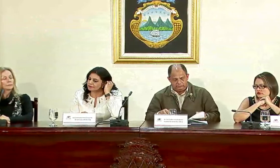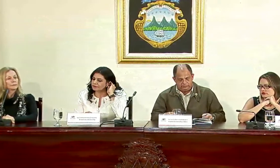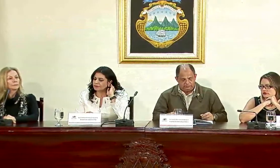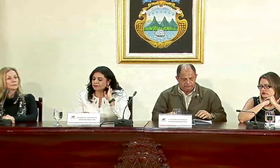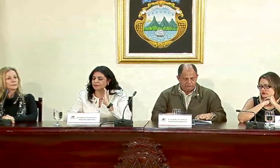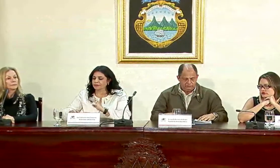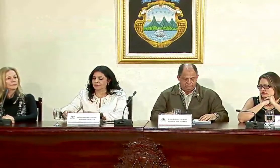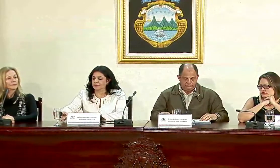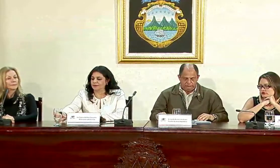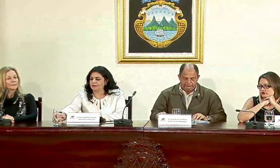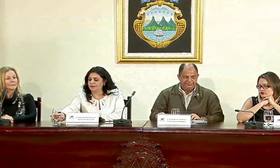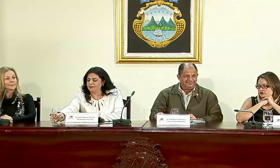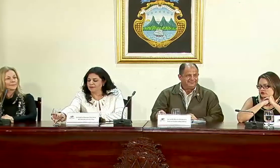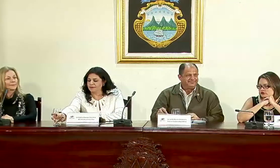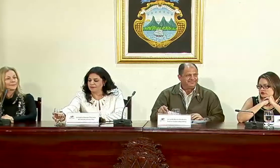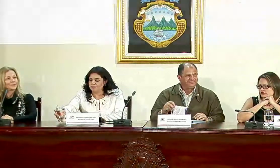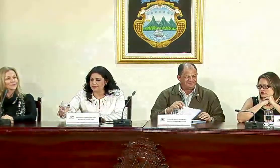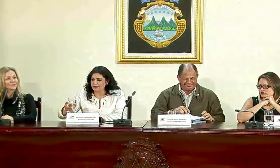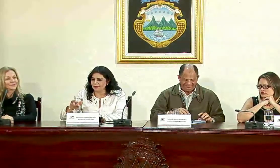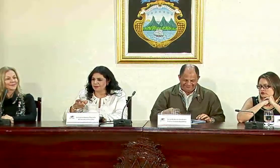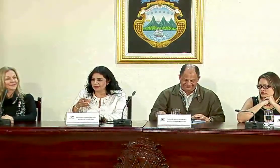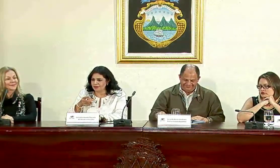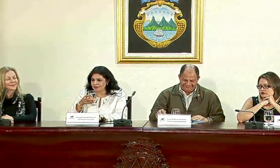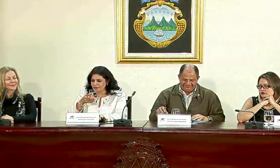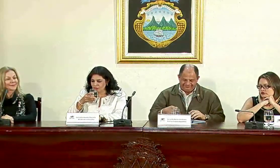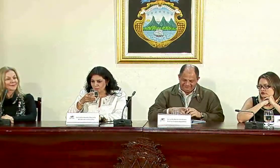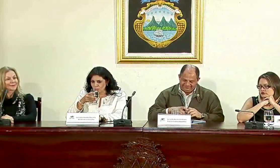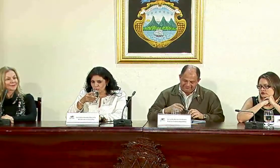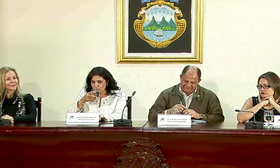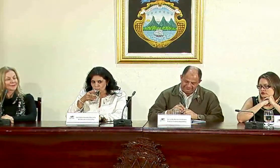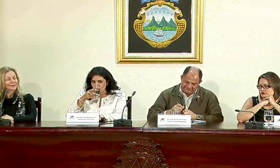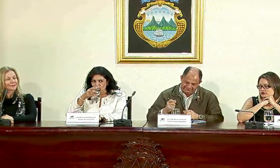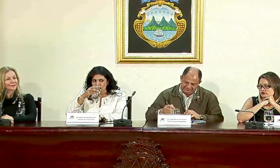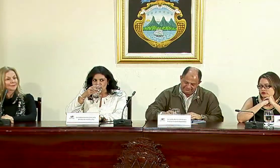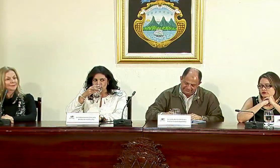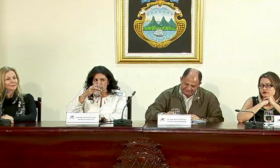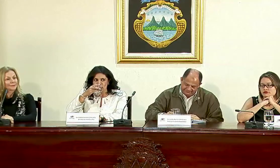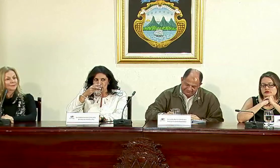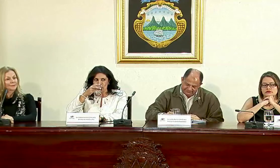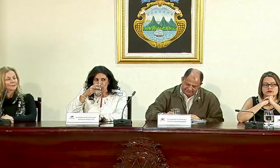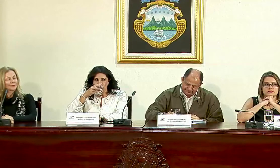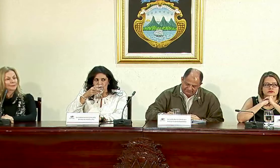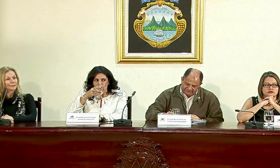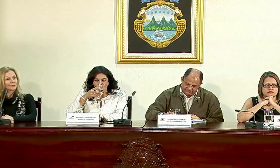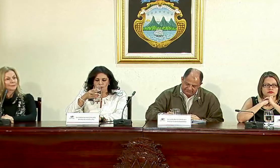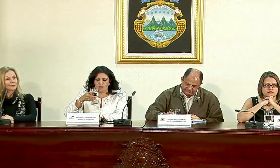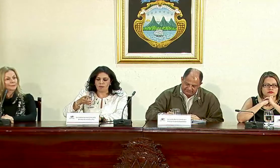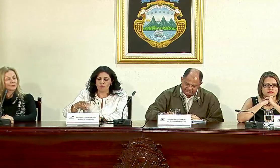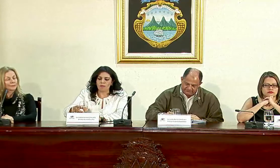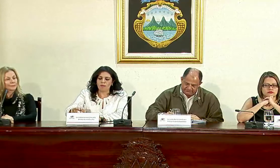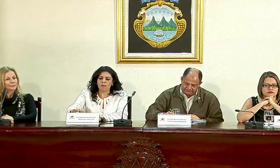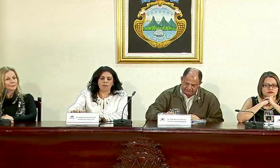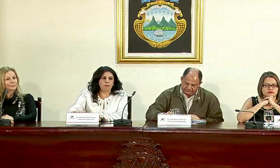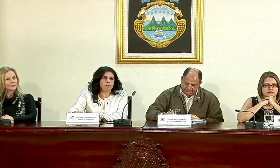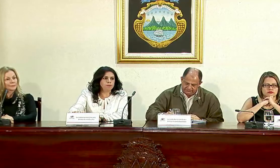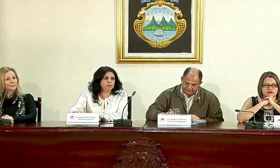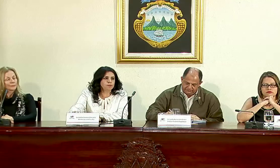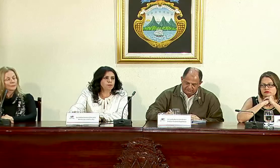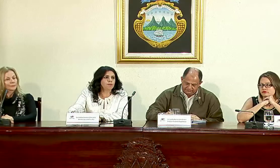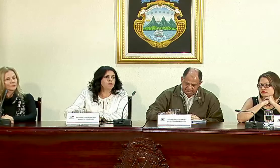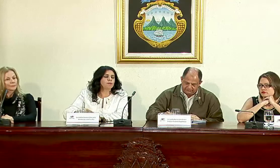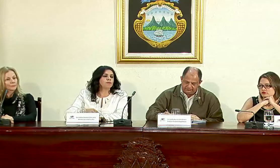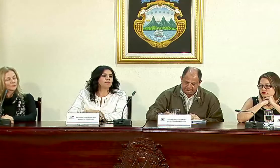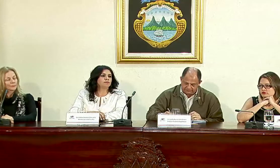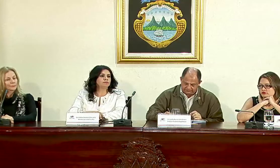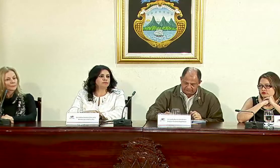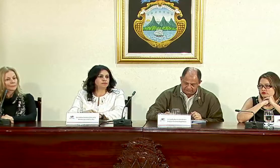o fue que alguien se la recomendó para que asumiera el cargo lo segundo que quiero preguntarle ayer se cumplieron seis meses desde que China hizo la donación